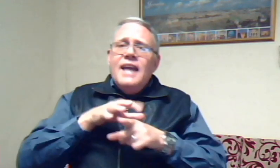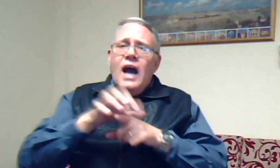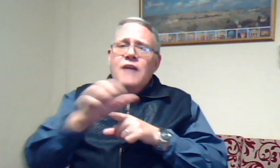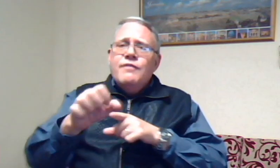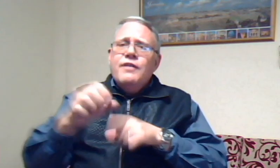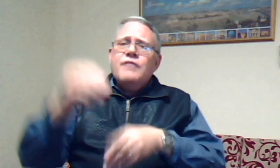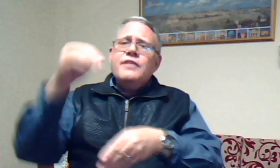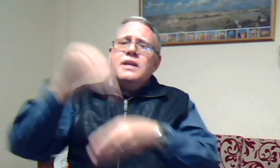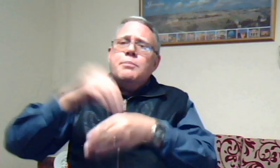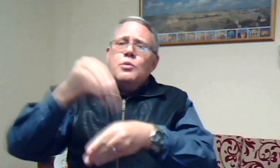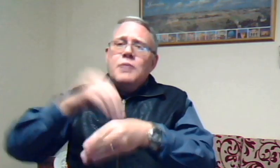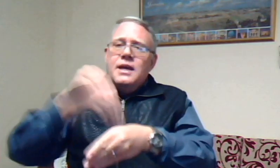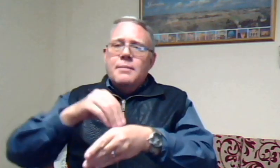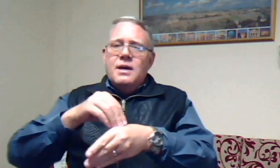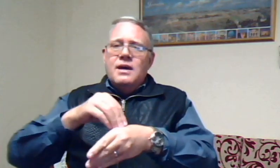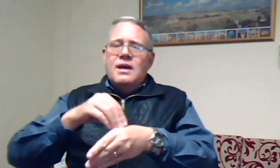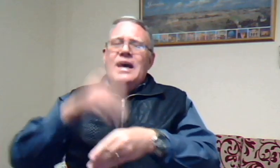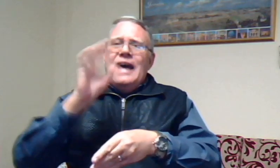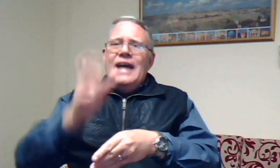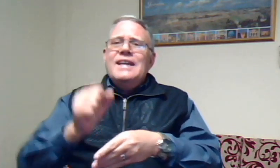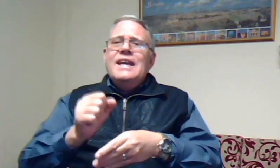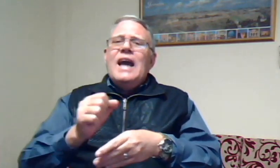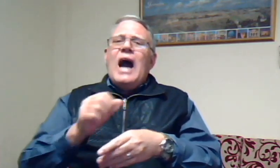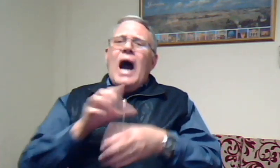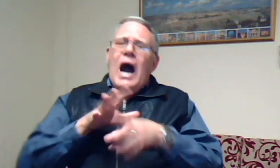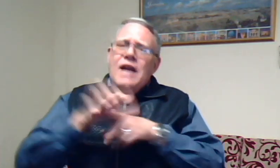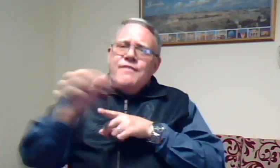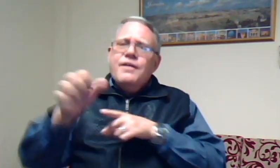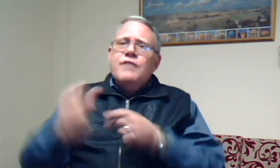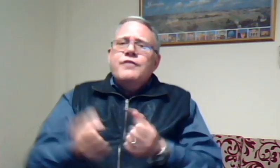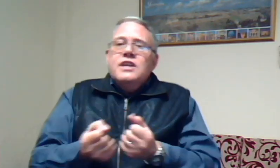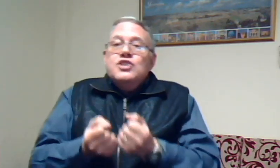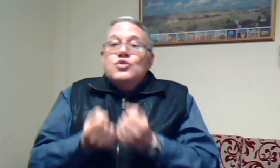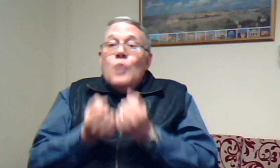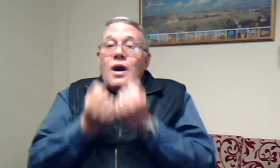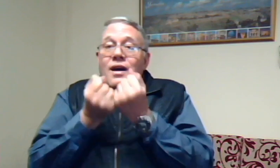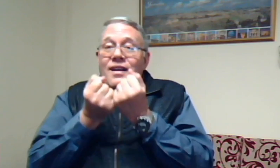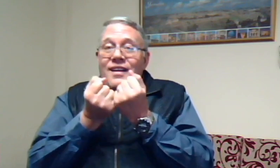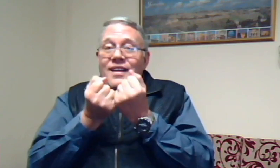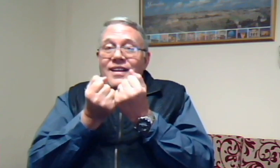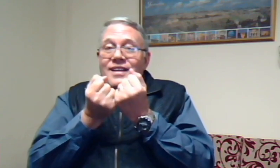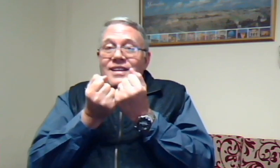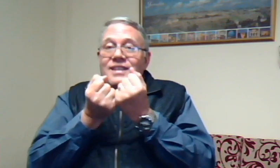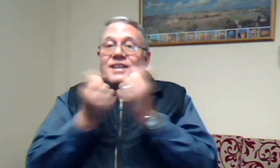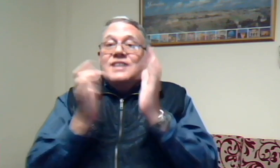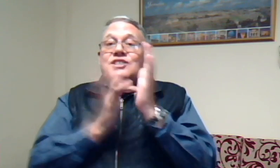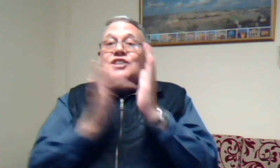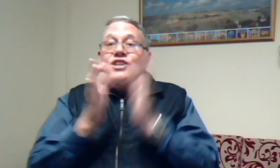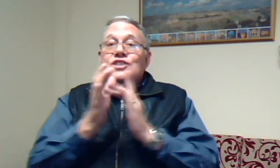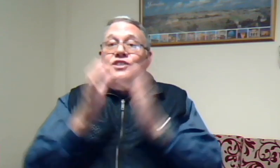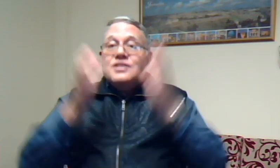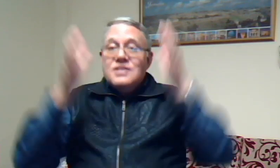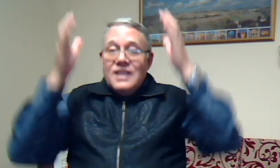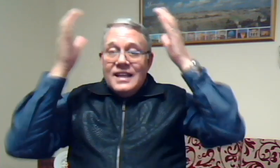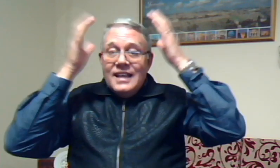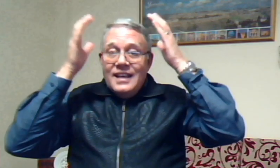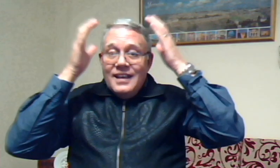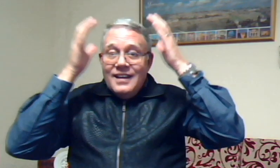aanval van die probleme, in die aanval van die swaar, is Jezus, die Heere,